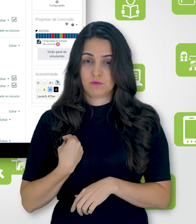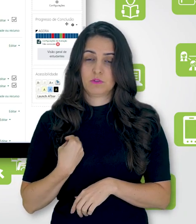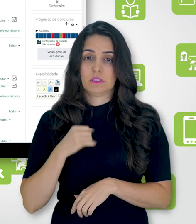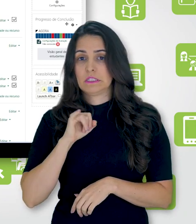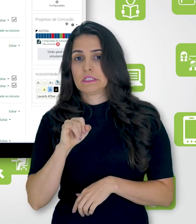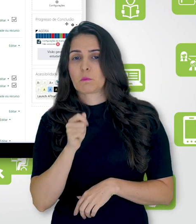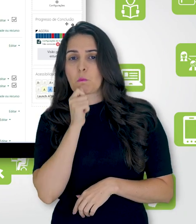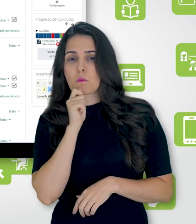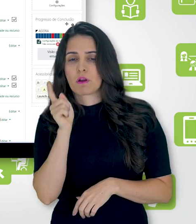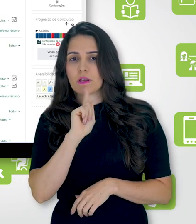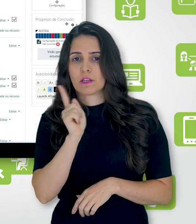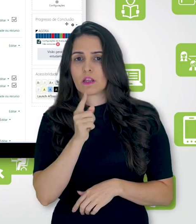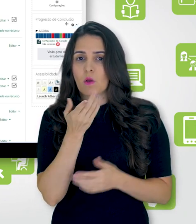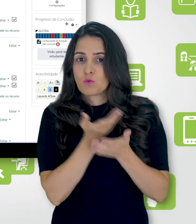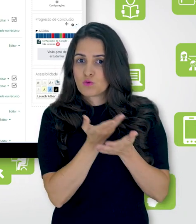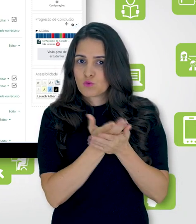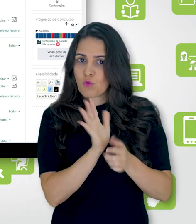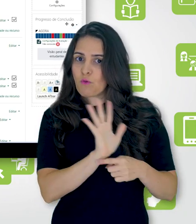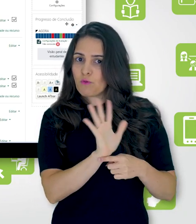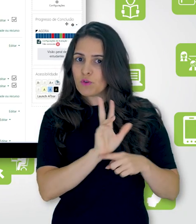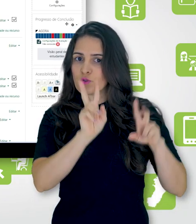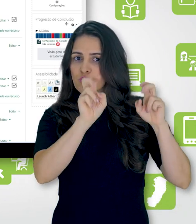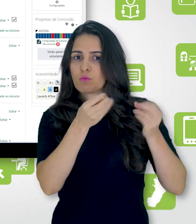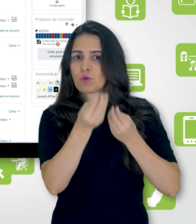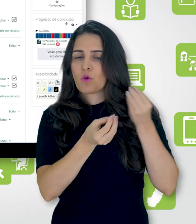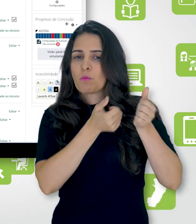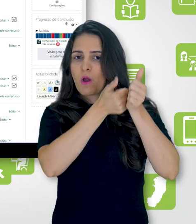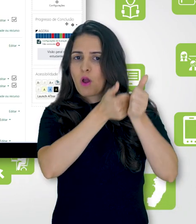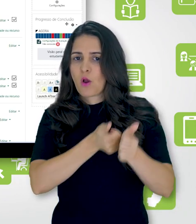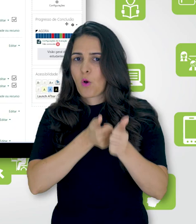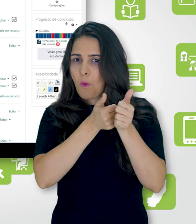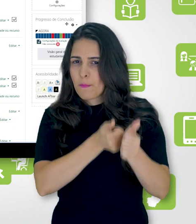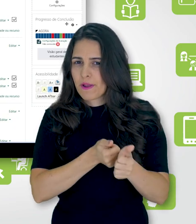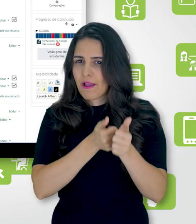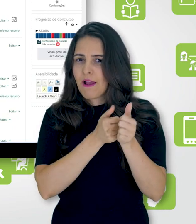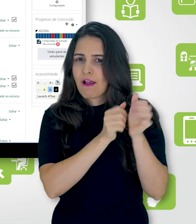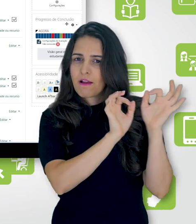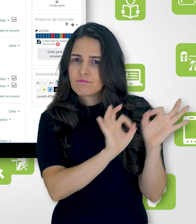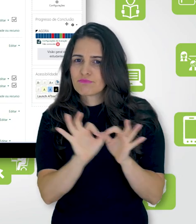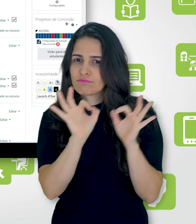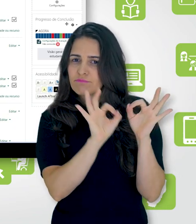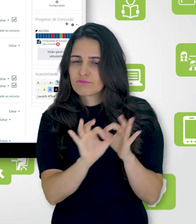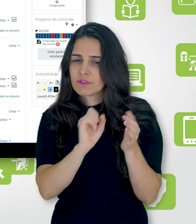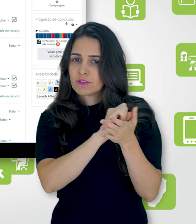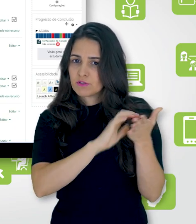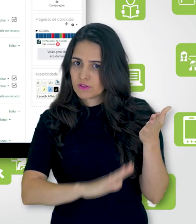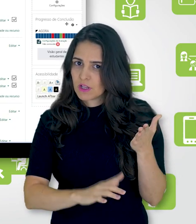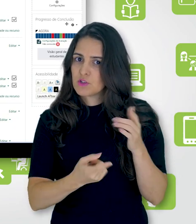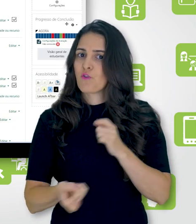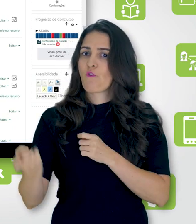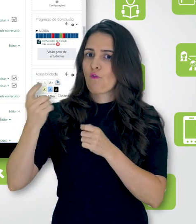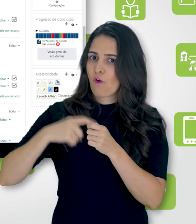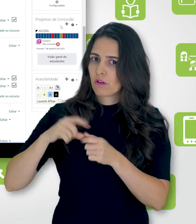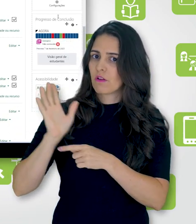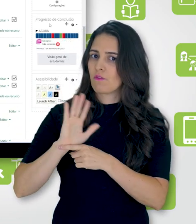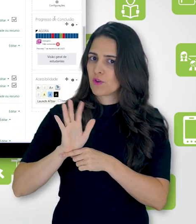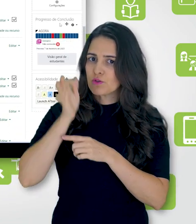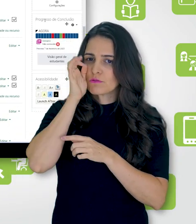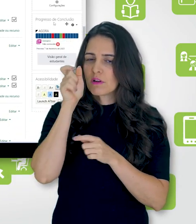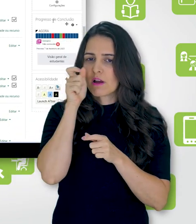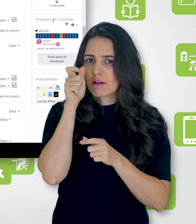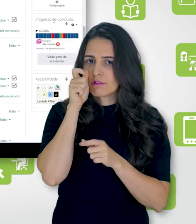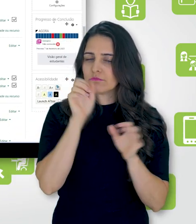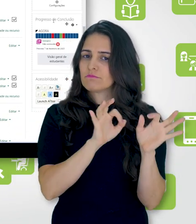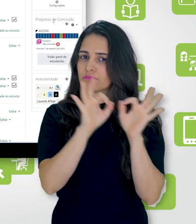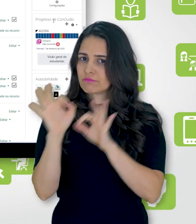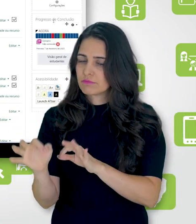não estudou ainda o tutorial sobre o acompanhamento das atividades, faça isso, porque a barra